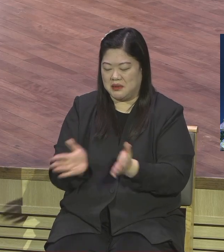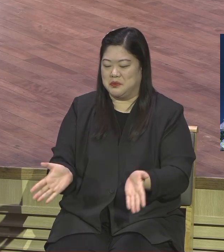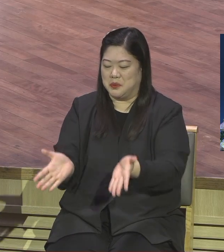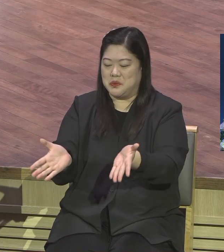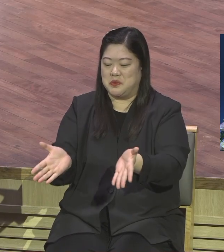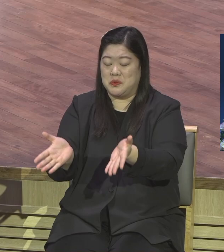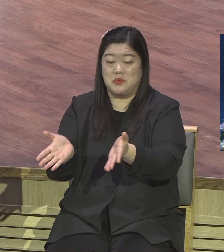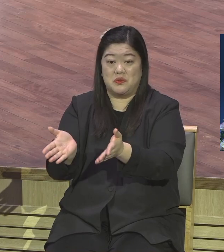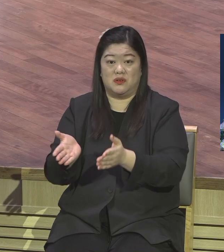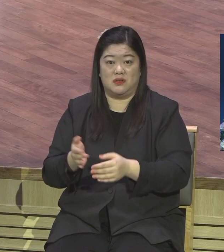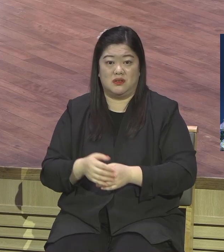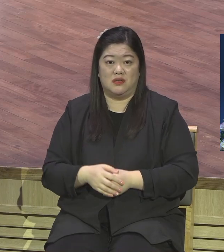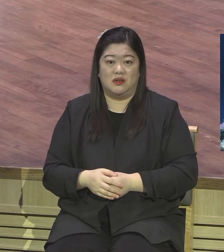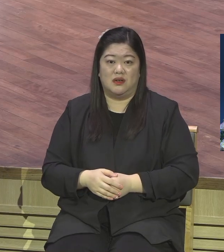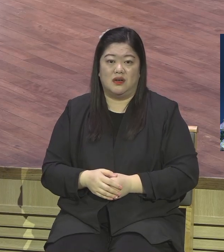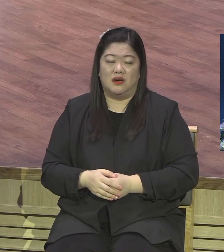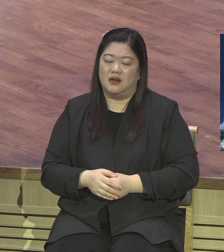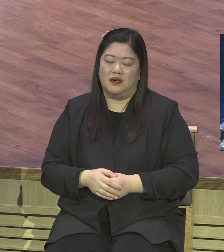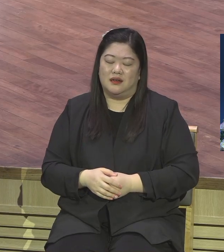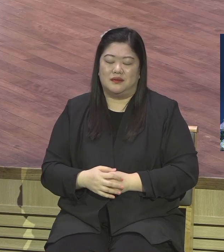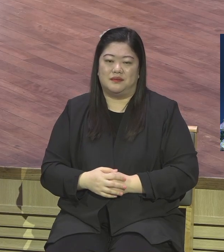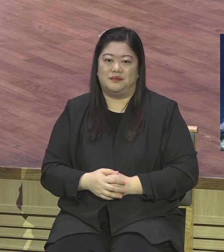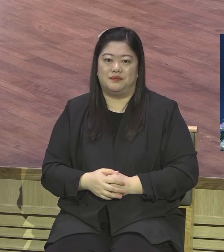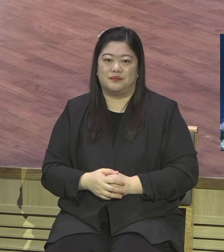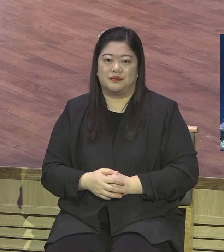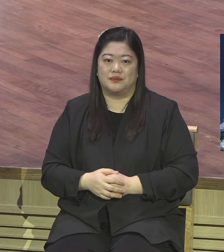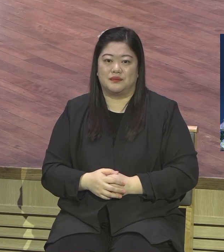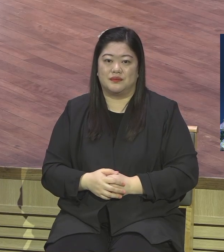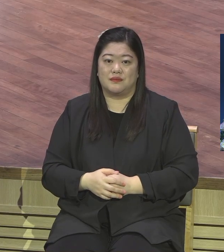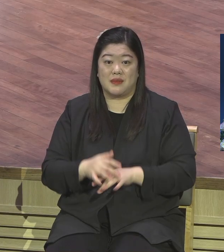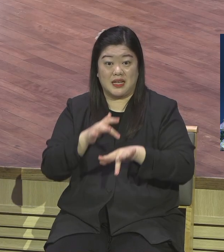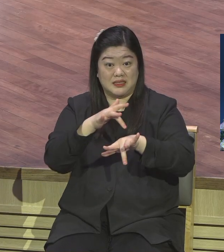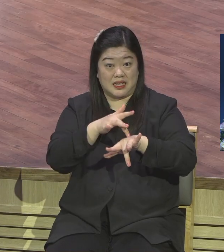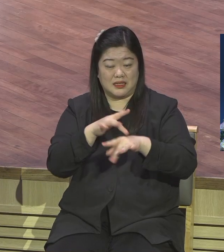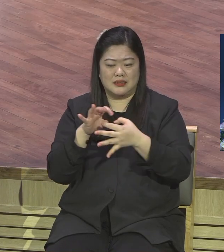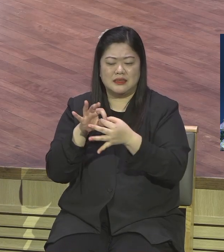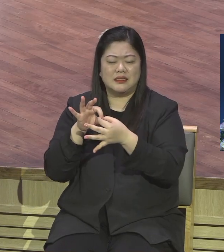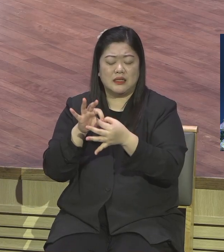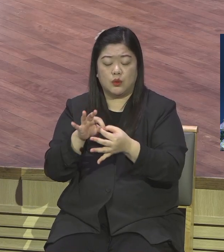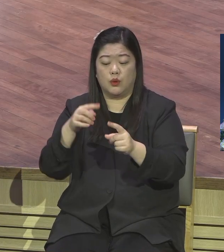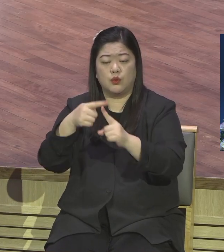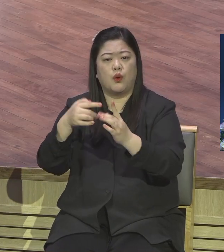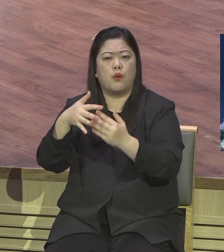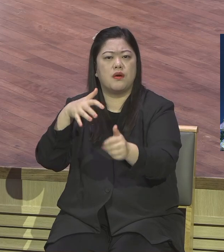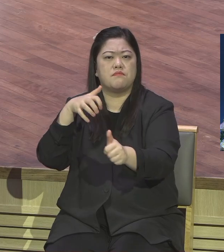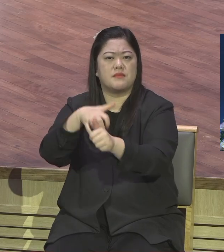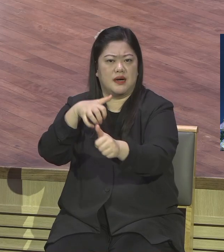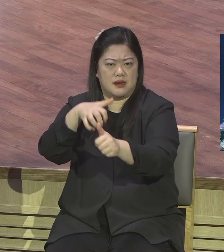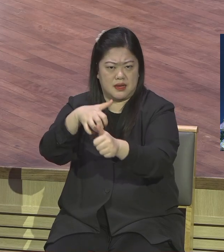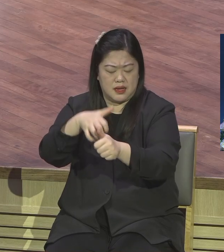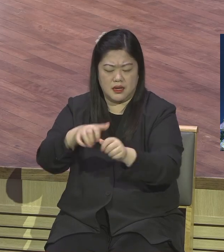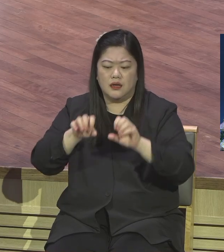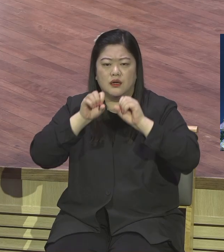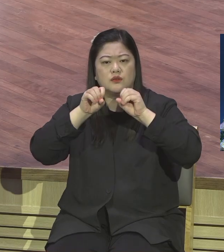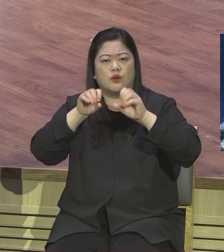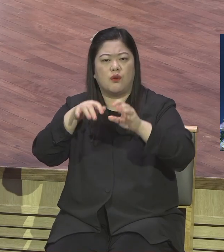사단은요. 누구를 통했었는지 어떻게 했었는지 격글리게 했었는지 뭘 했었는지 싸우게 만들고 복음증 가지 못하도록